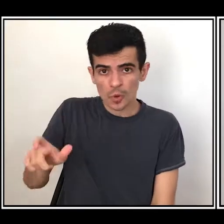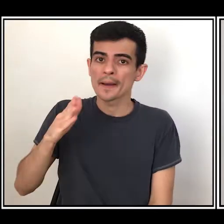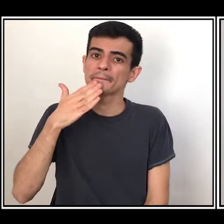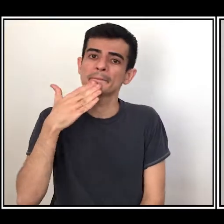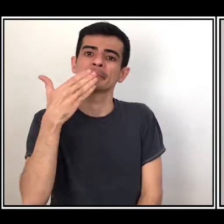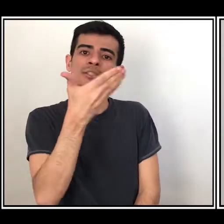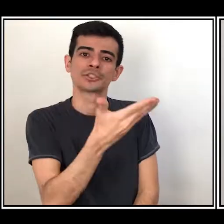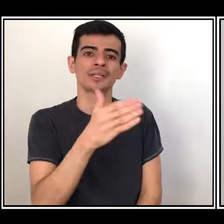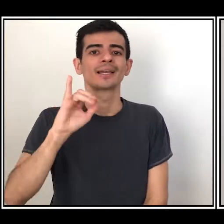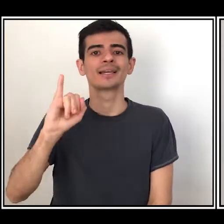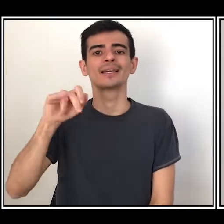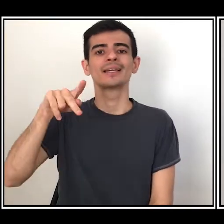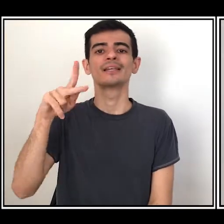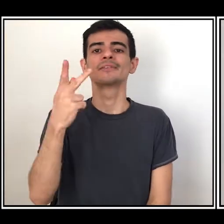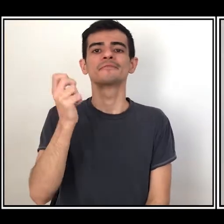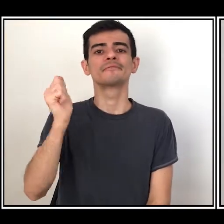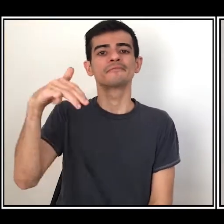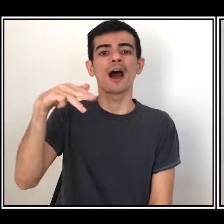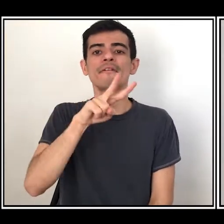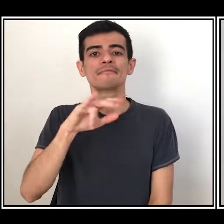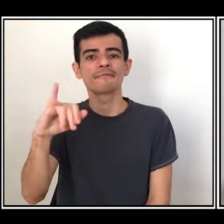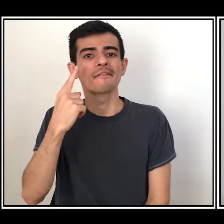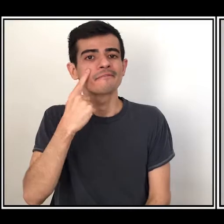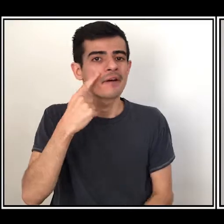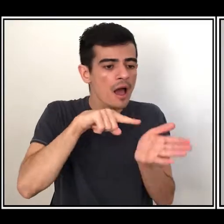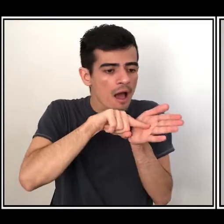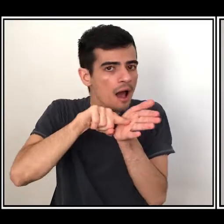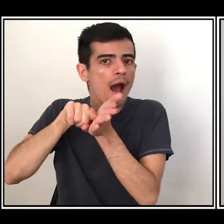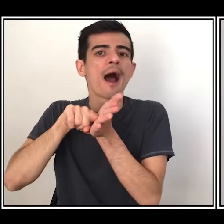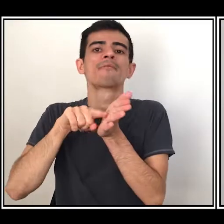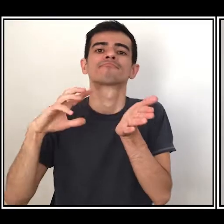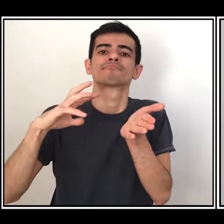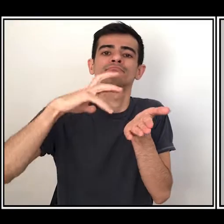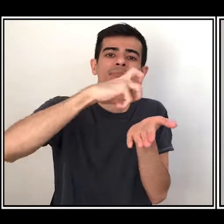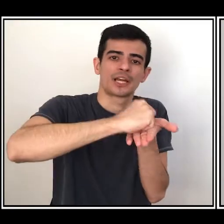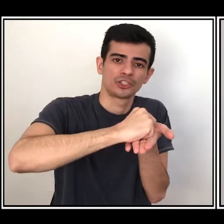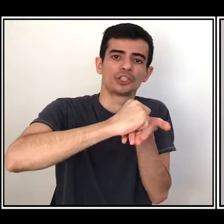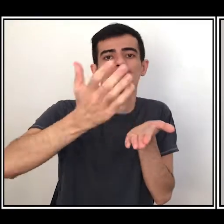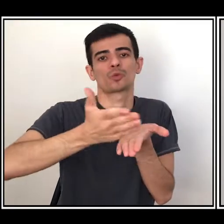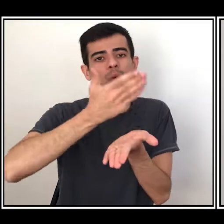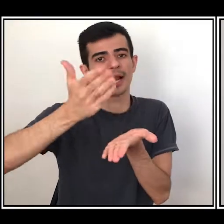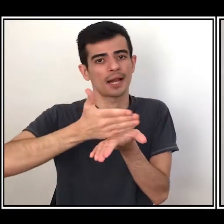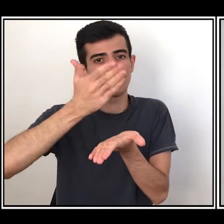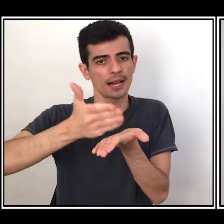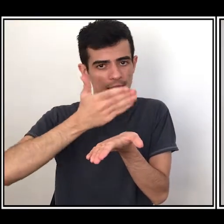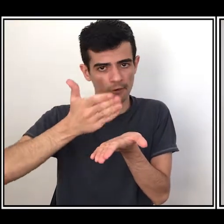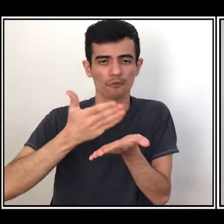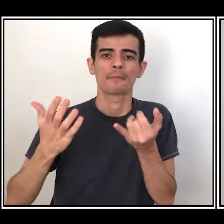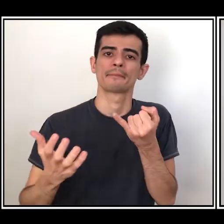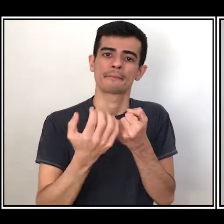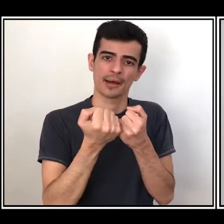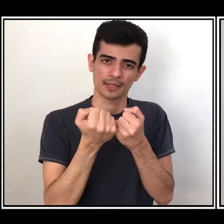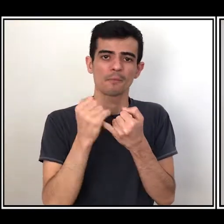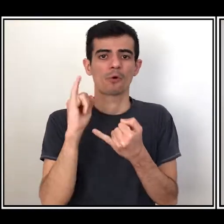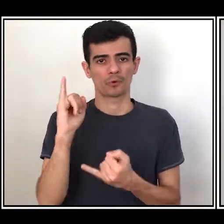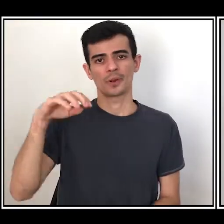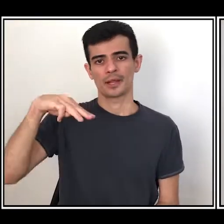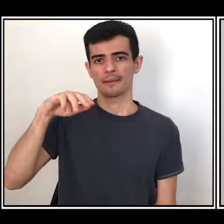isso ao IFAM, que vai fazer uma apreciação para a inclusão em um dos livros do patrimônio material, que no caso brasileiro é